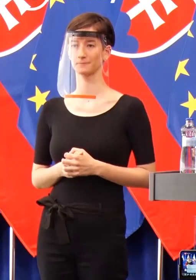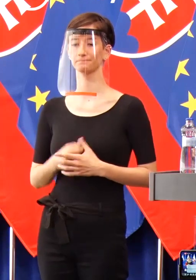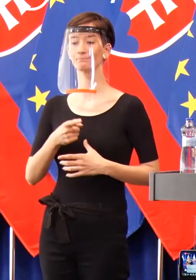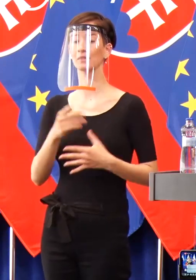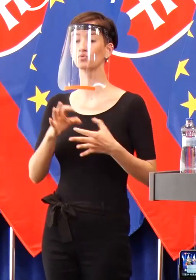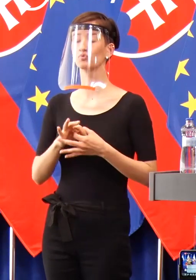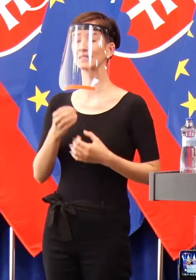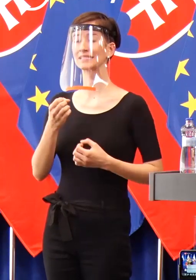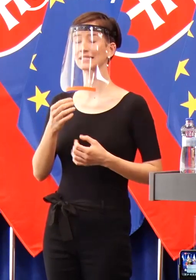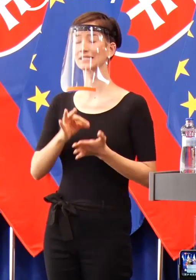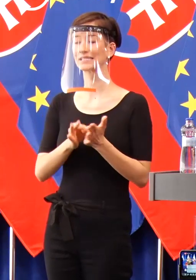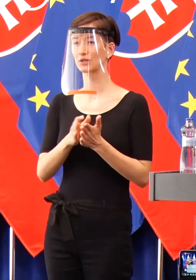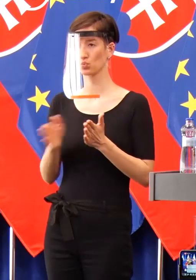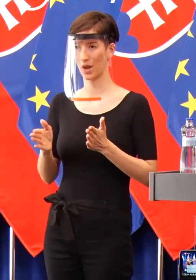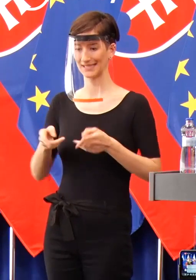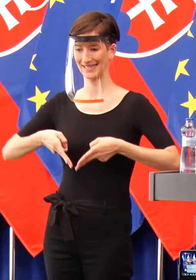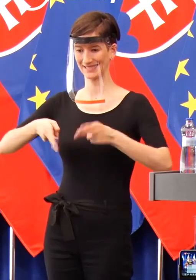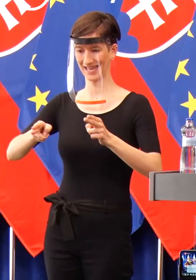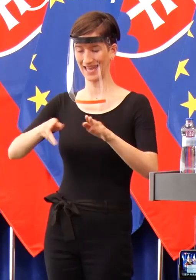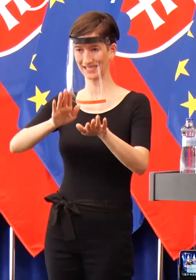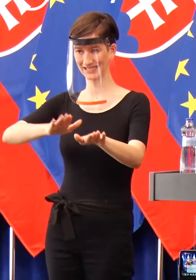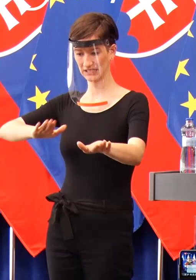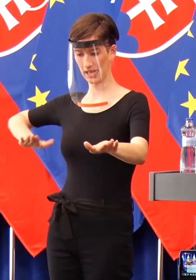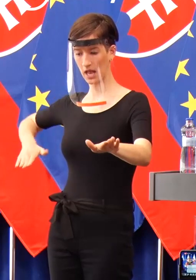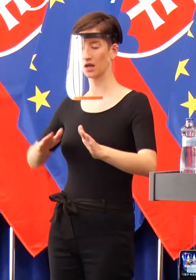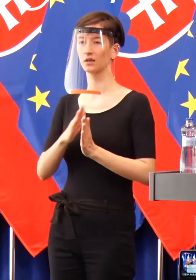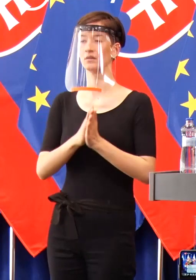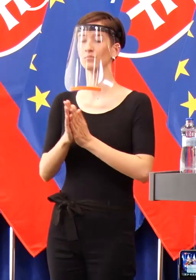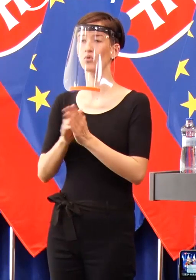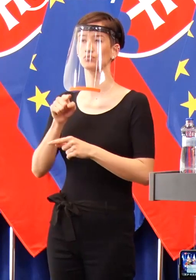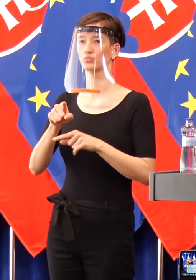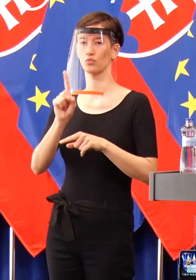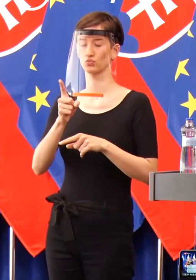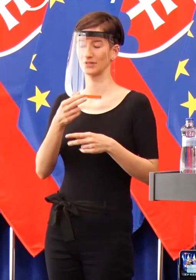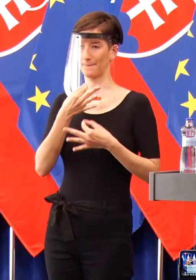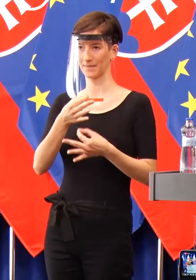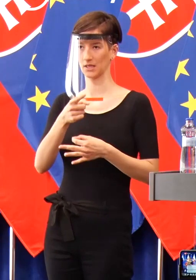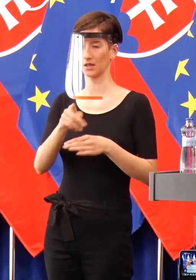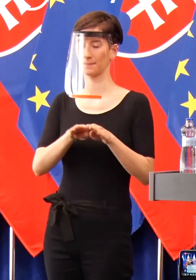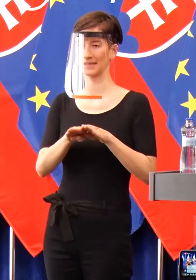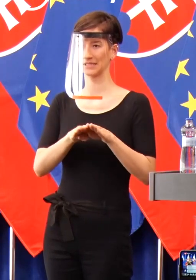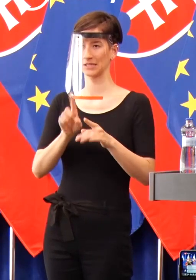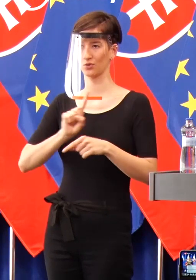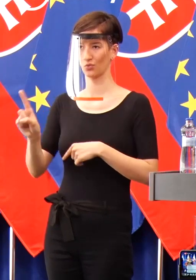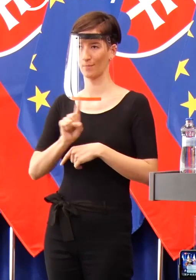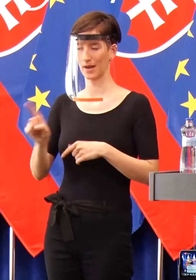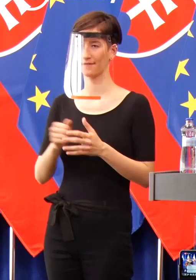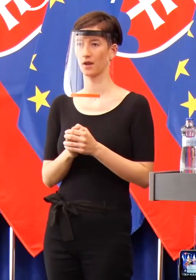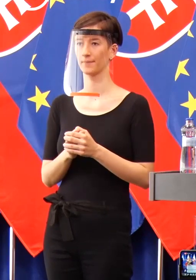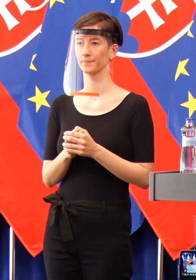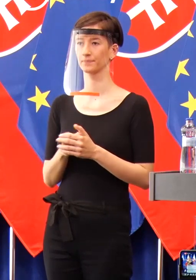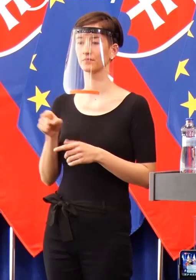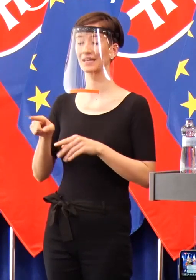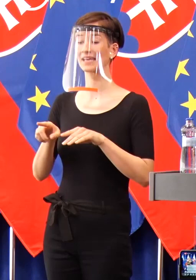vyzerať situácia na cestách. Dovolte, ja tento problém si momentálne vypušťan z hlavy, lebo pre mňa je priorita životy. Ministerstvo vnútra je